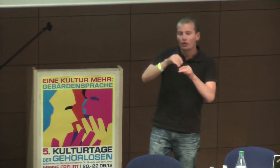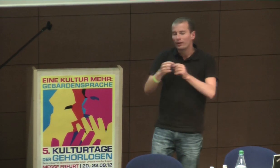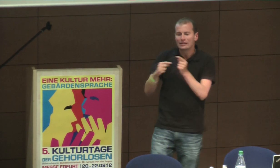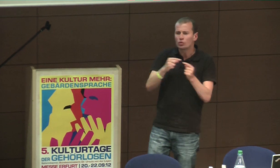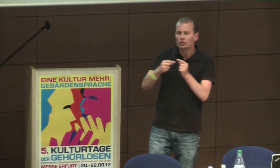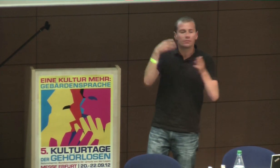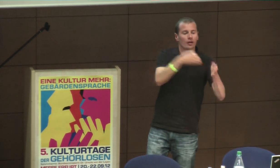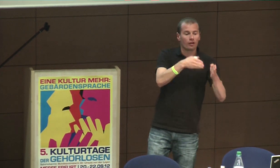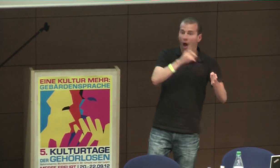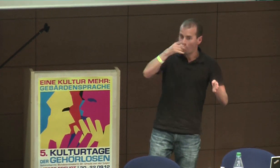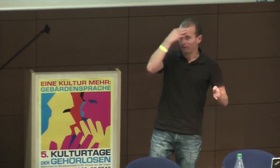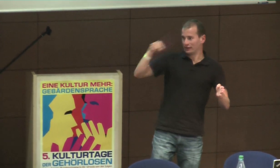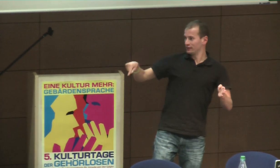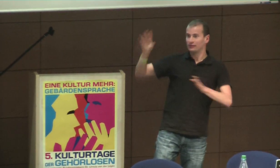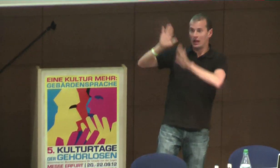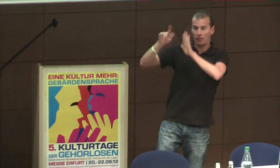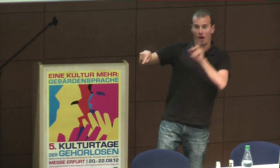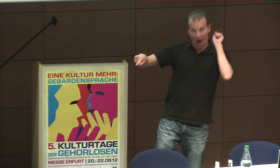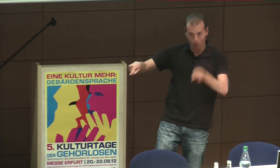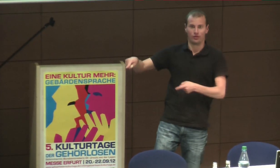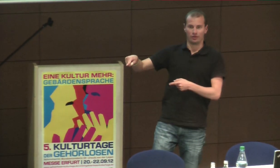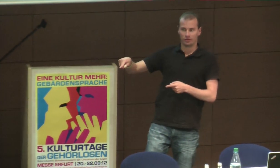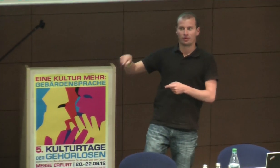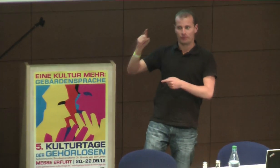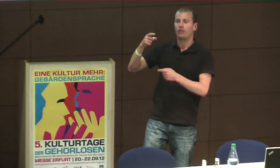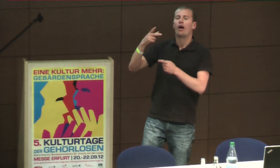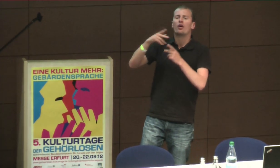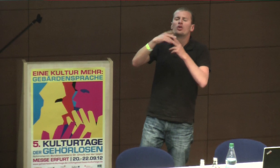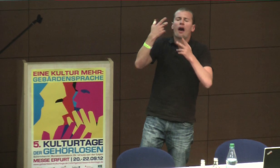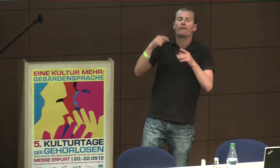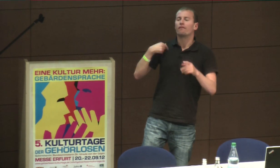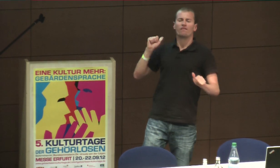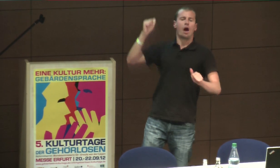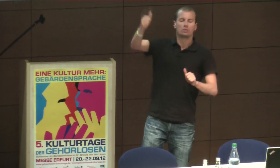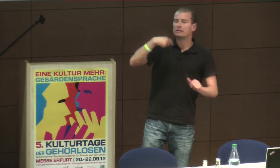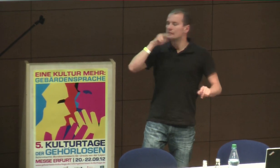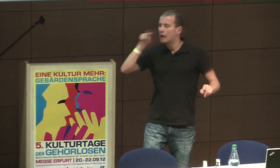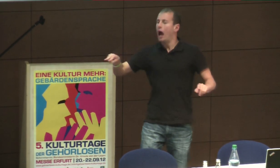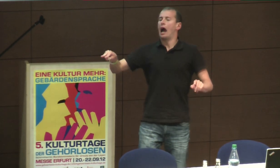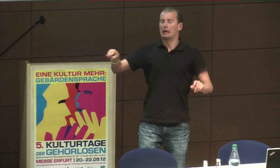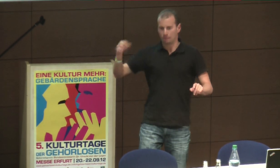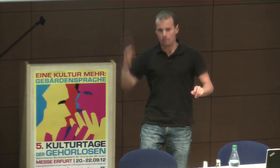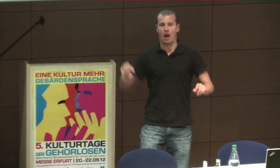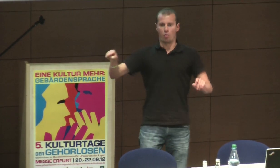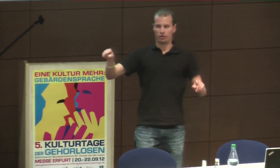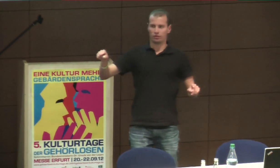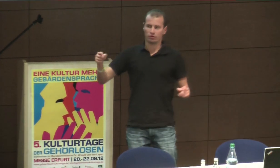ist ein Punkt. Und wir kommen in viele Diskussionen. Und wir wollen natürlich nicht vergessen, dass wir die Demokratie haben. Und schon in der Schule muss dieser